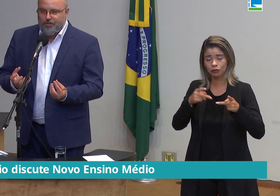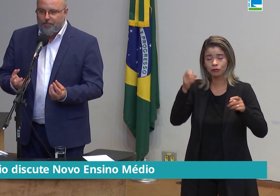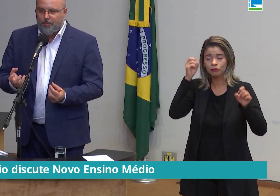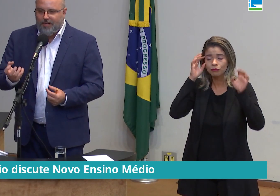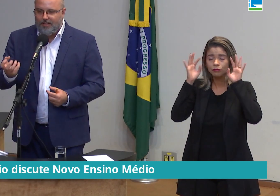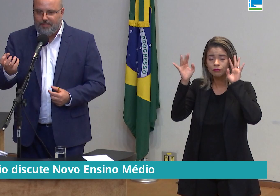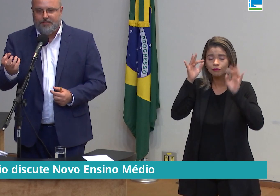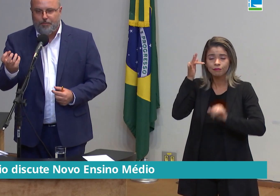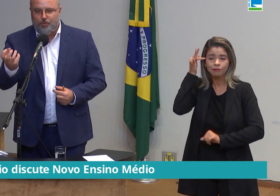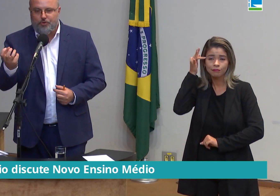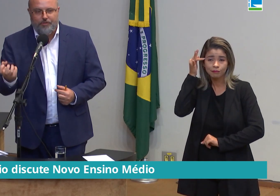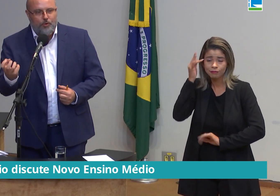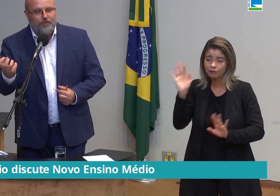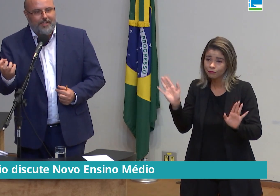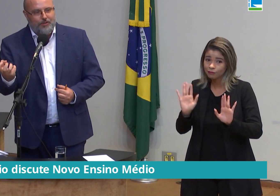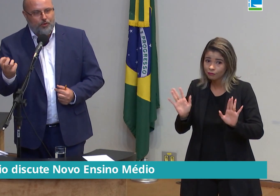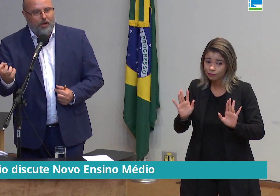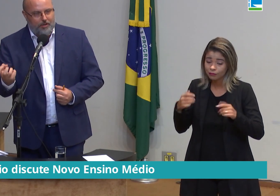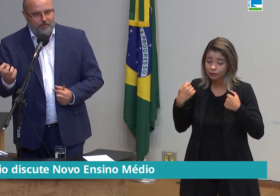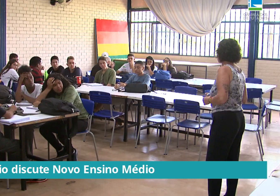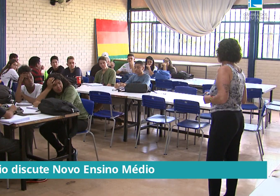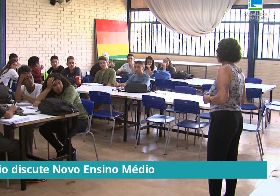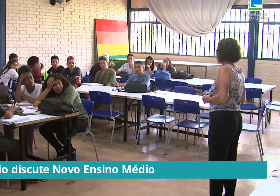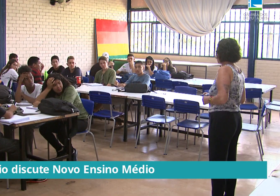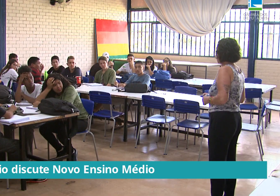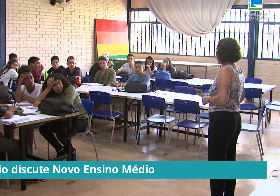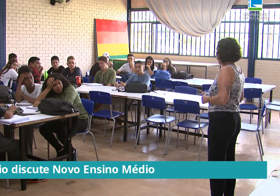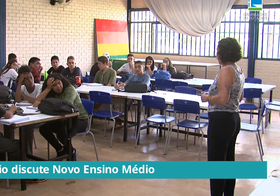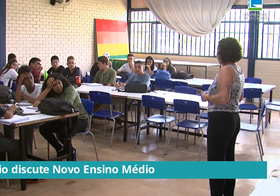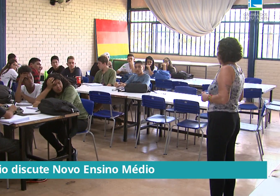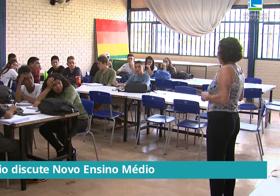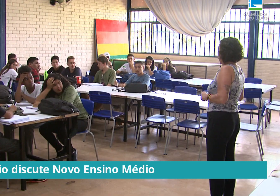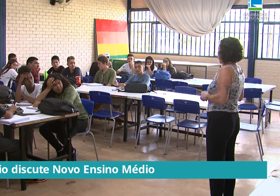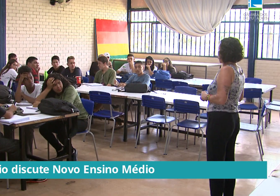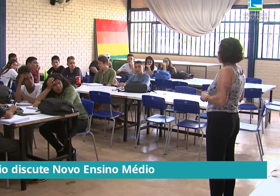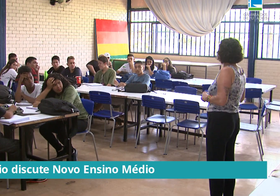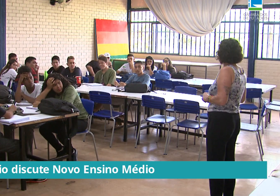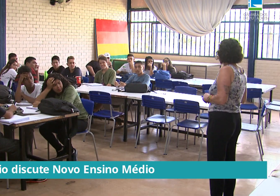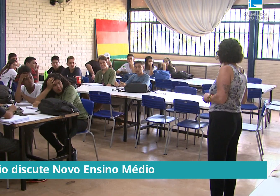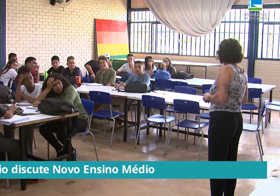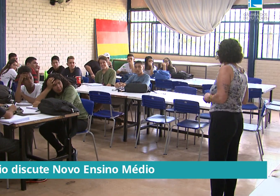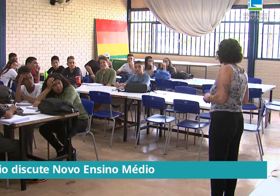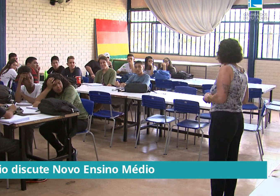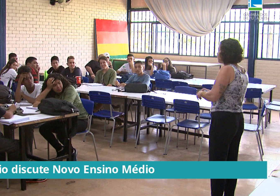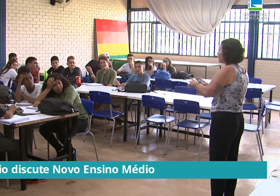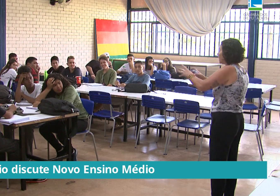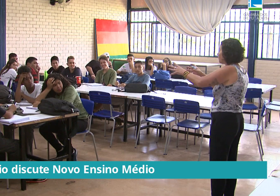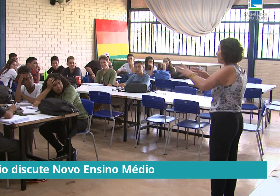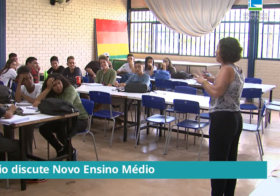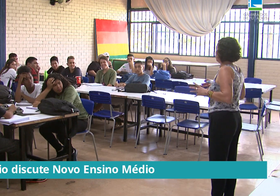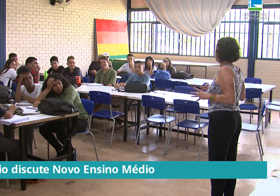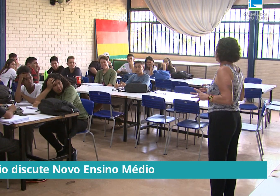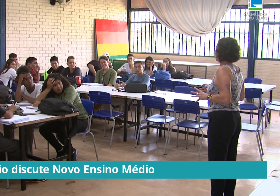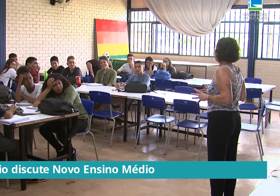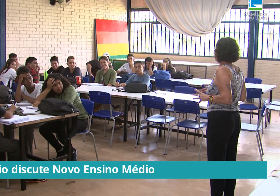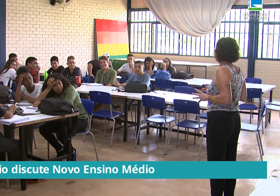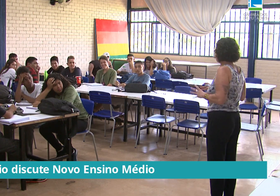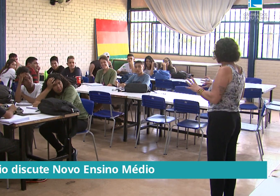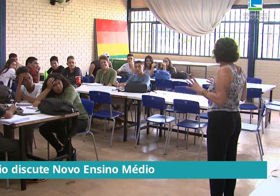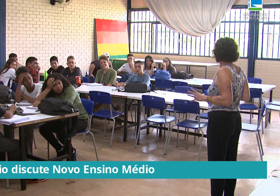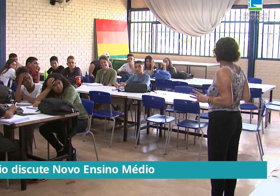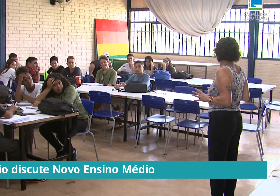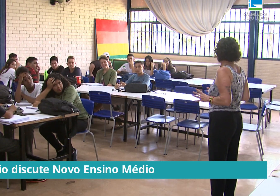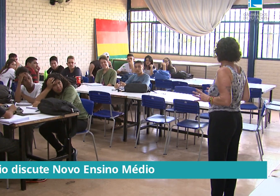A política pública tem que ser possível no território. O novo ensino médio foi aprovado pelo Congresso em 2017 começou a ser implantado